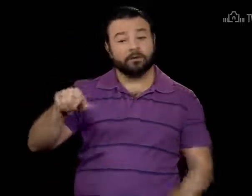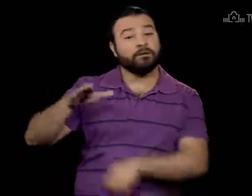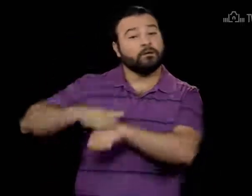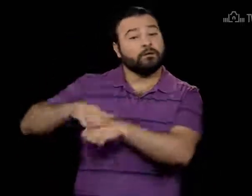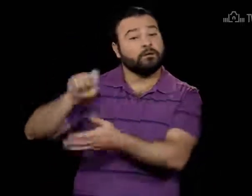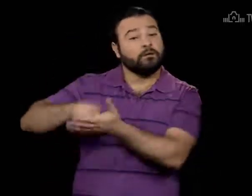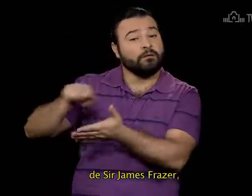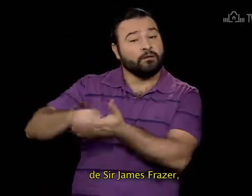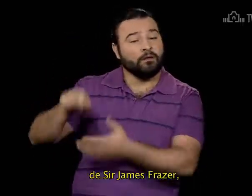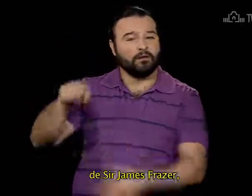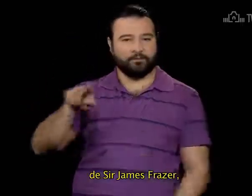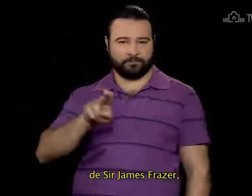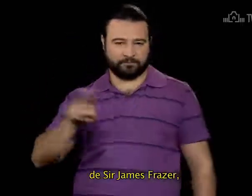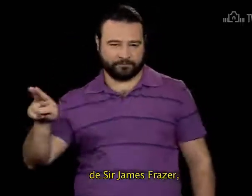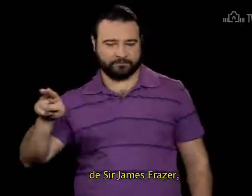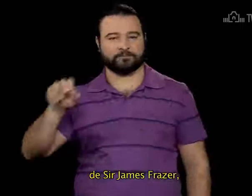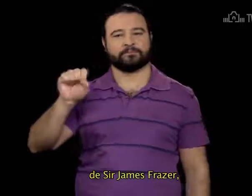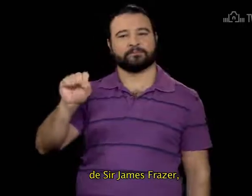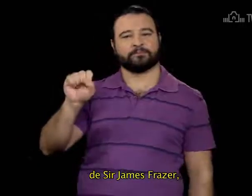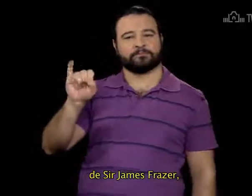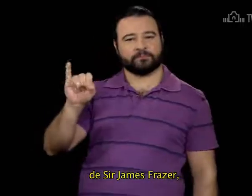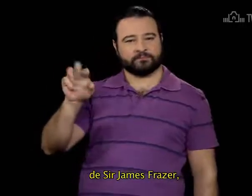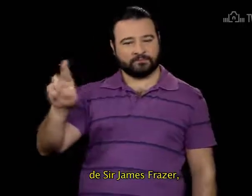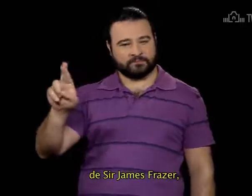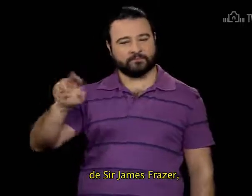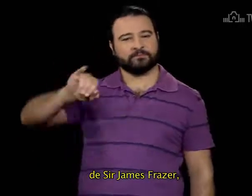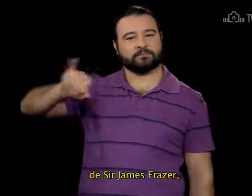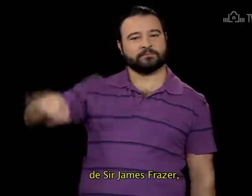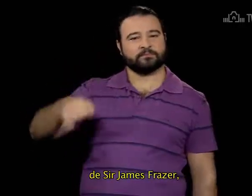De Sir James Fraser